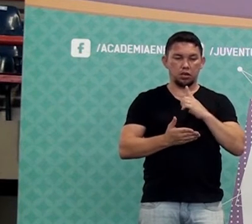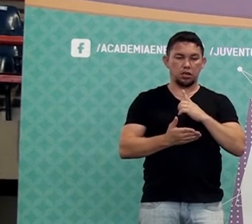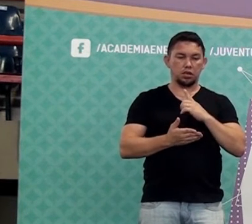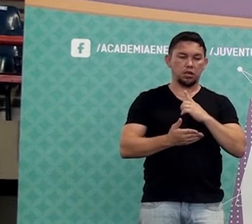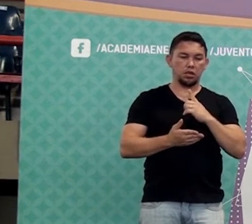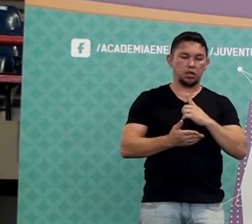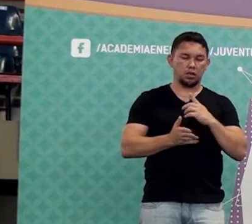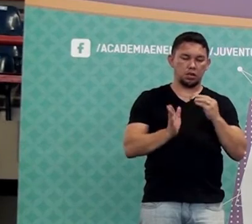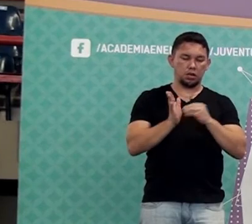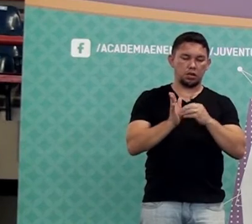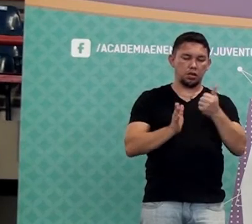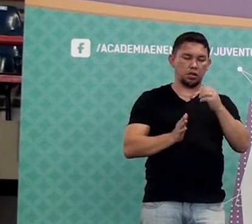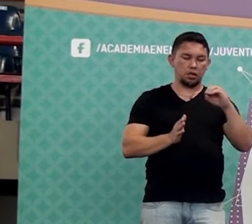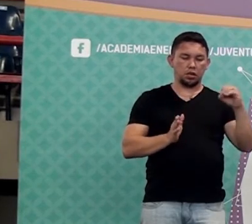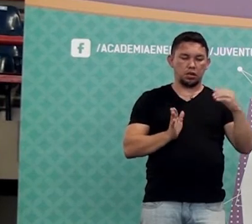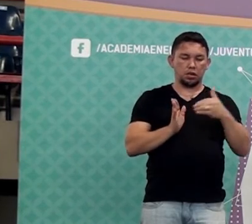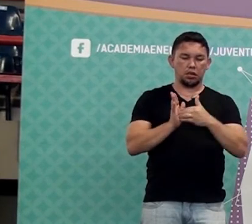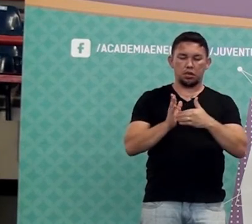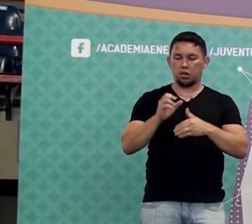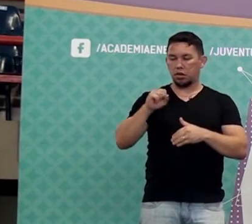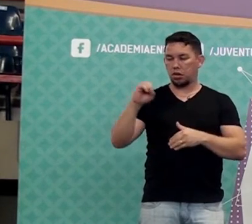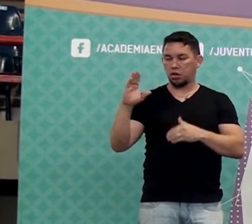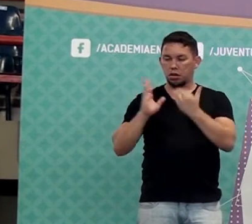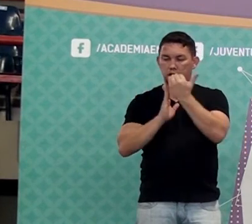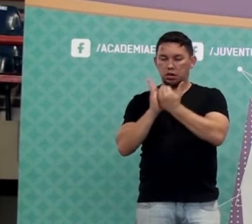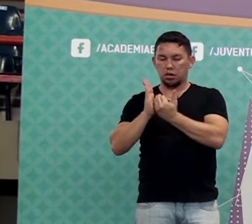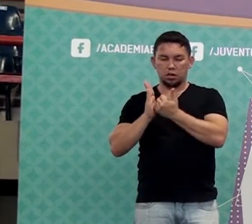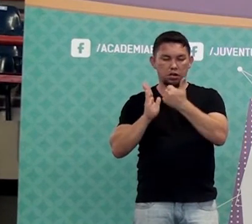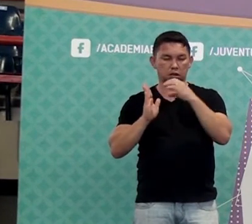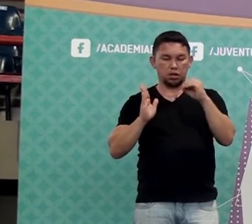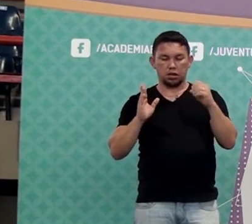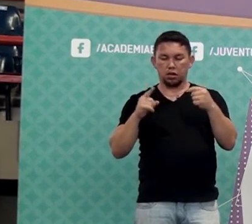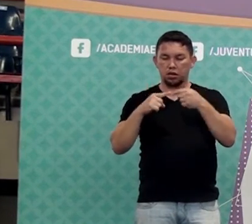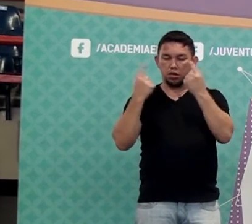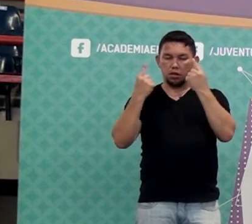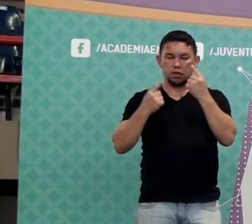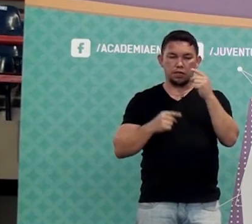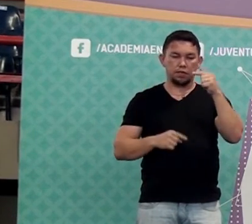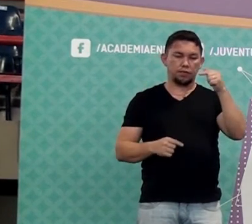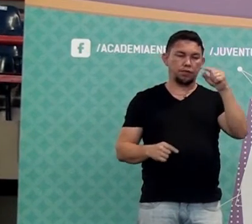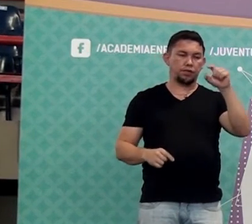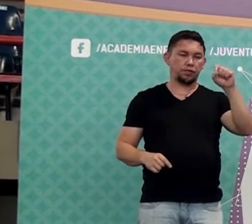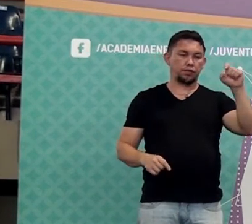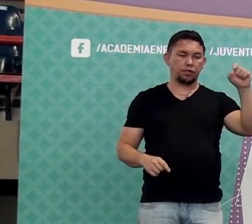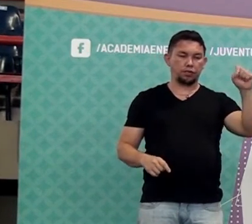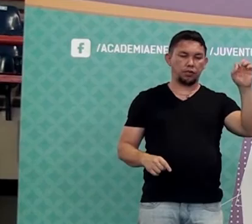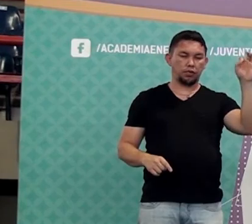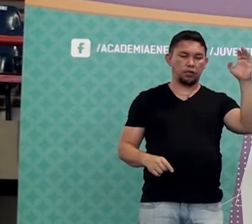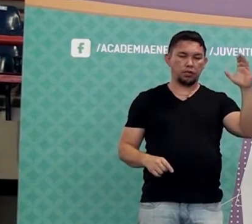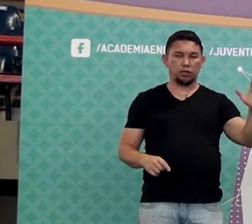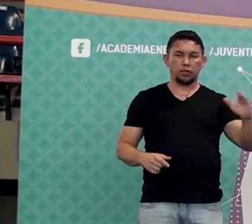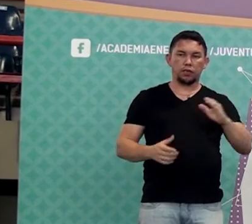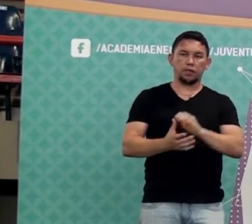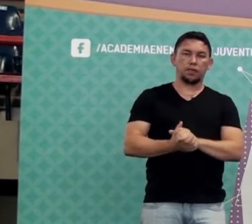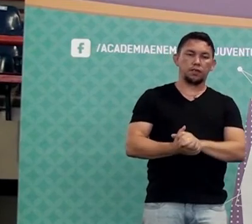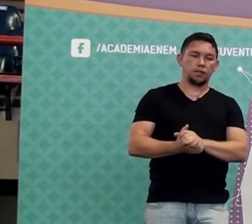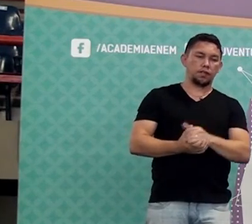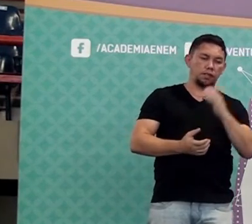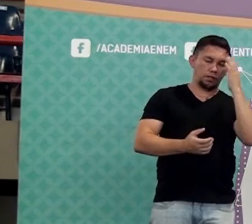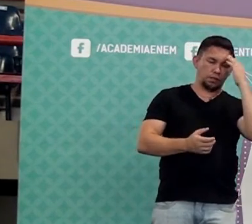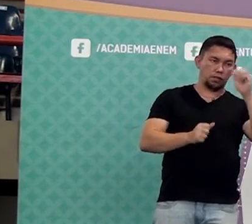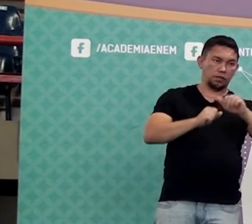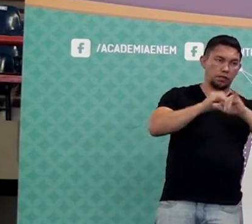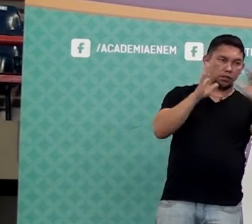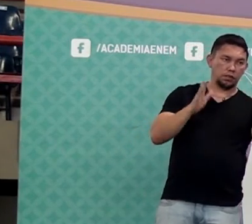100%. E o valor final ficou 800%. Então, o aumento foi de quanto? 700%. Tá claro?